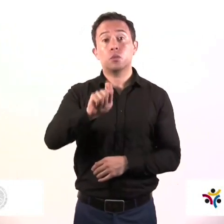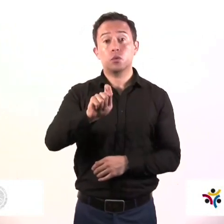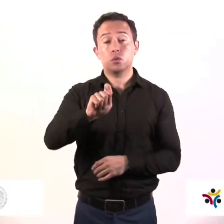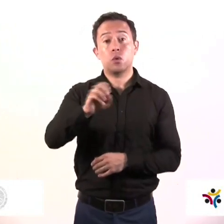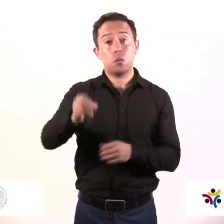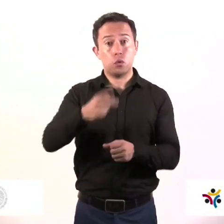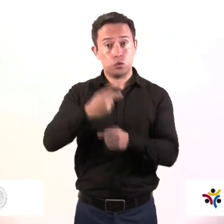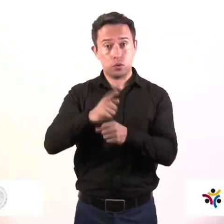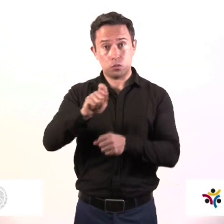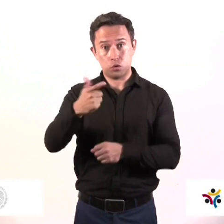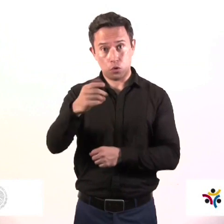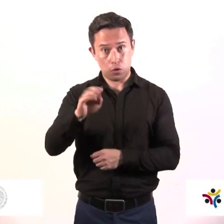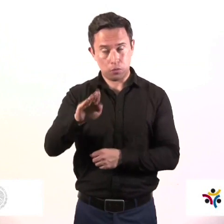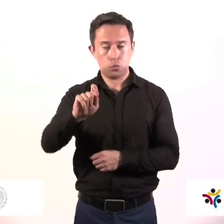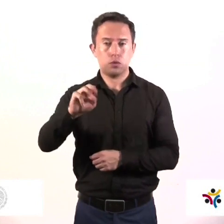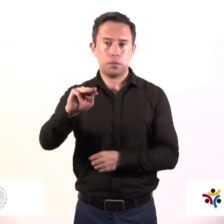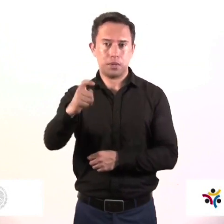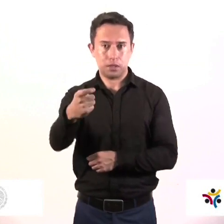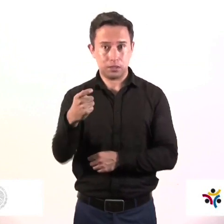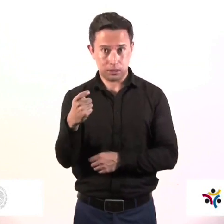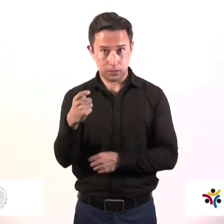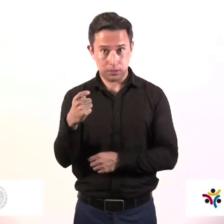www.oportunidades.gov